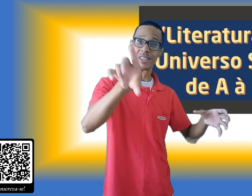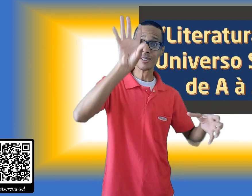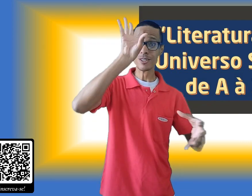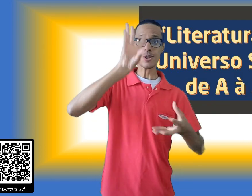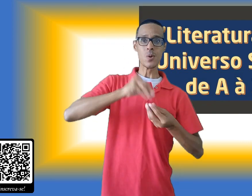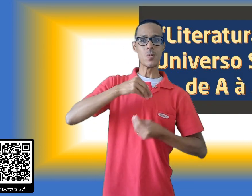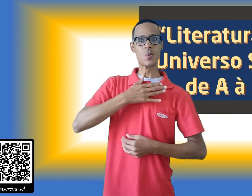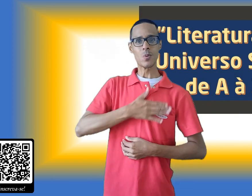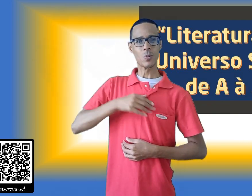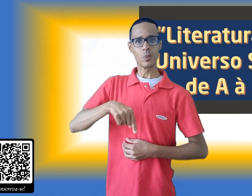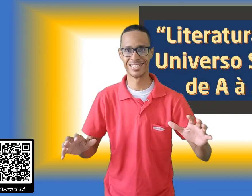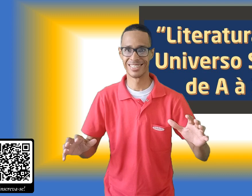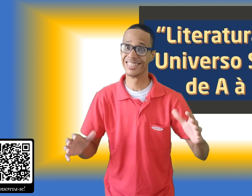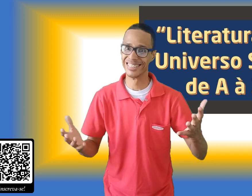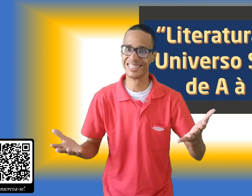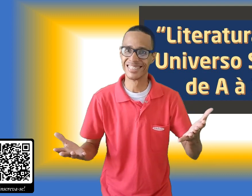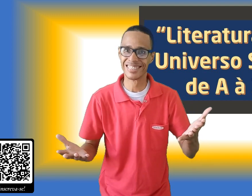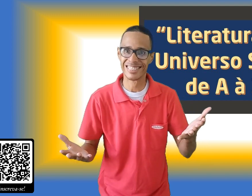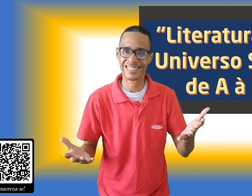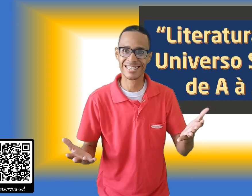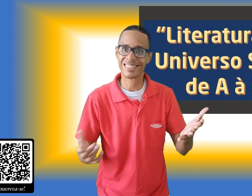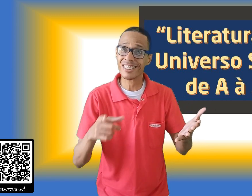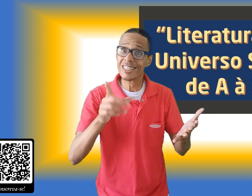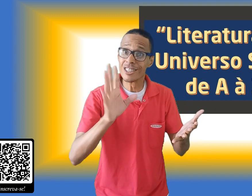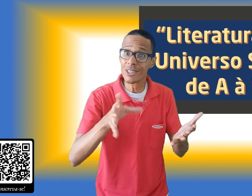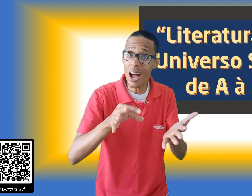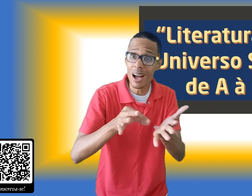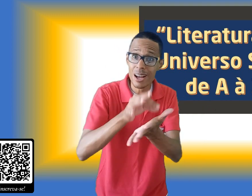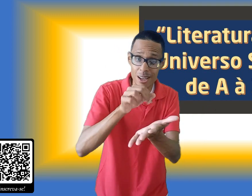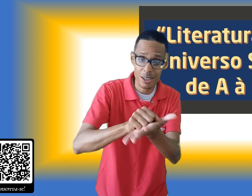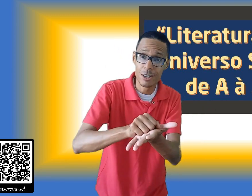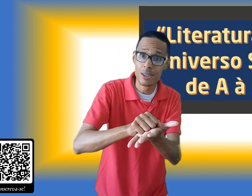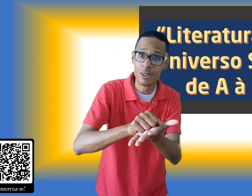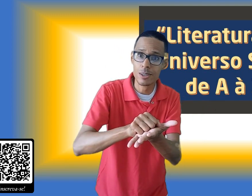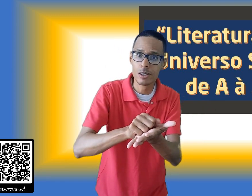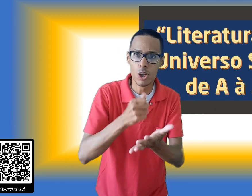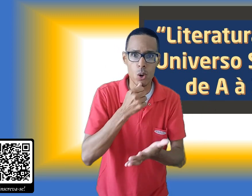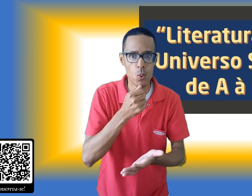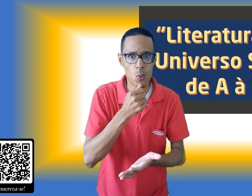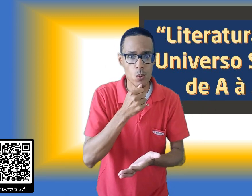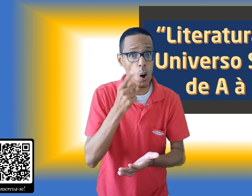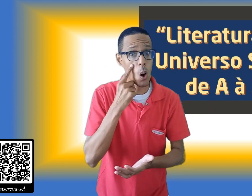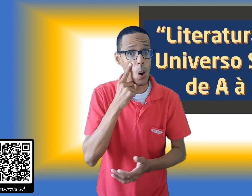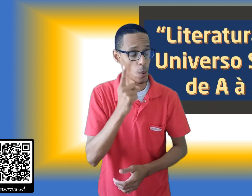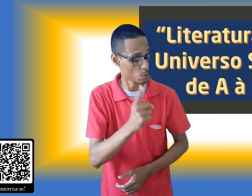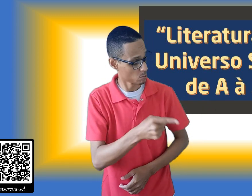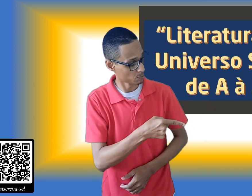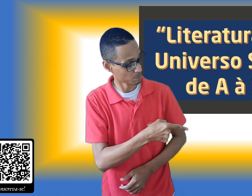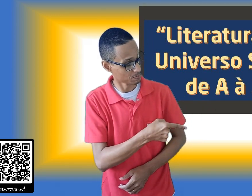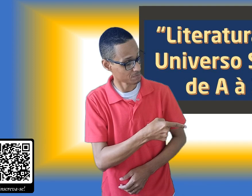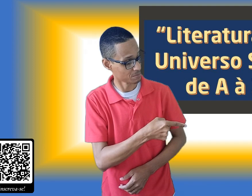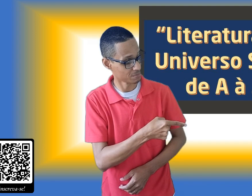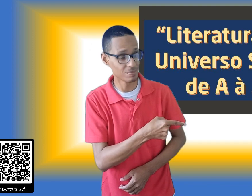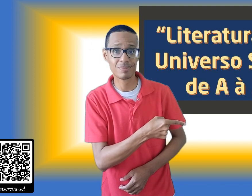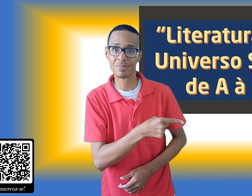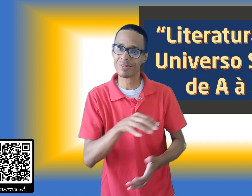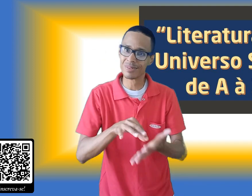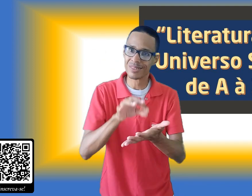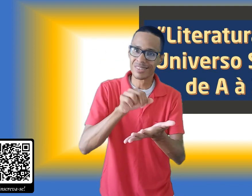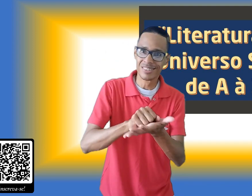está gostando do conteúdo do canal. Se ainda não é inscrito, é só clicar nessa bandeirinha